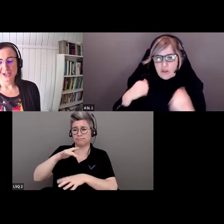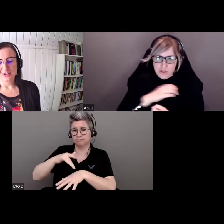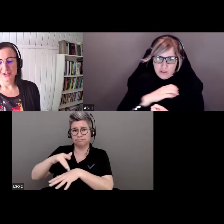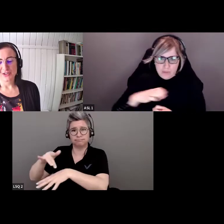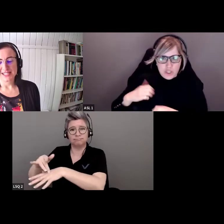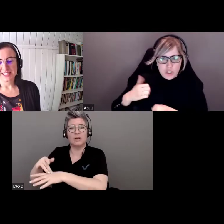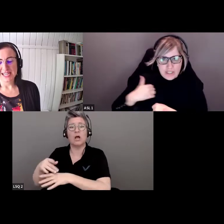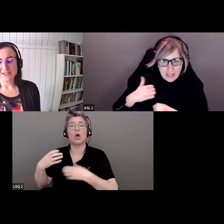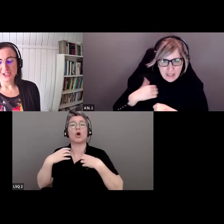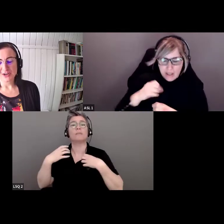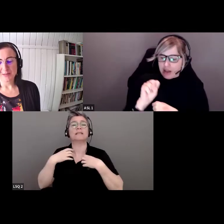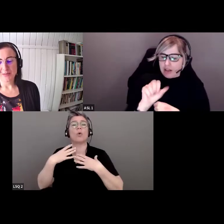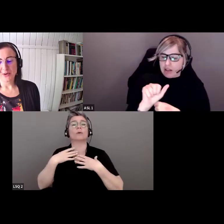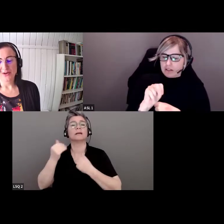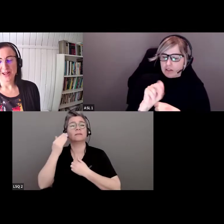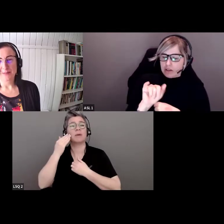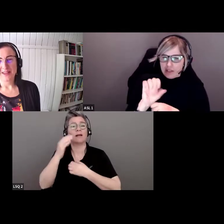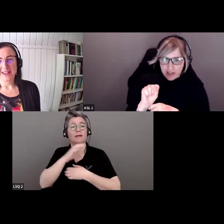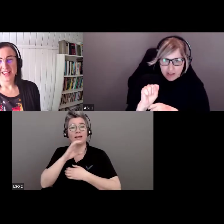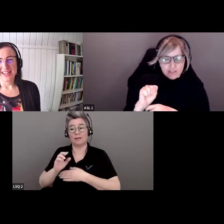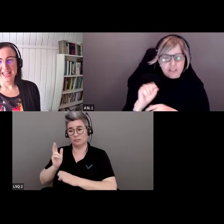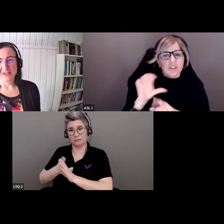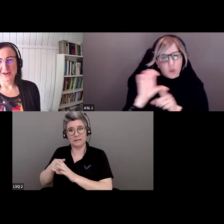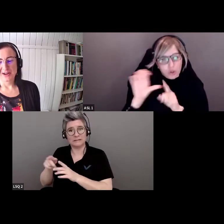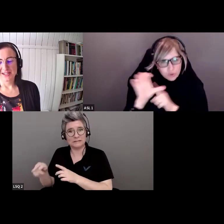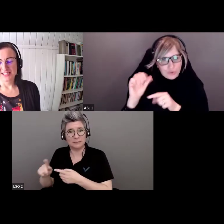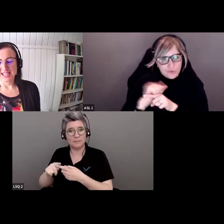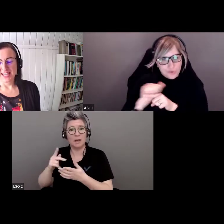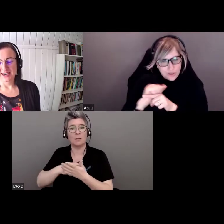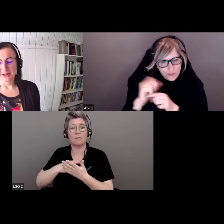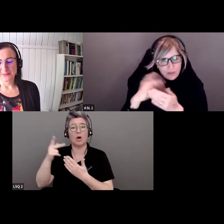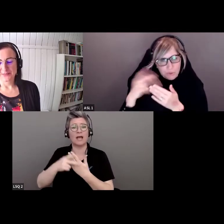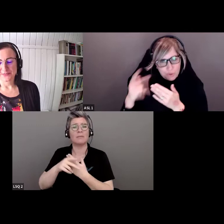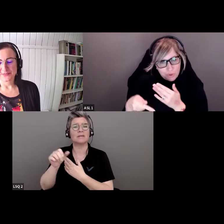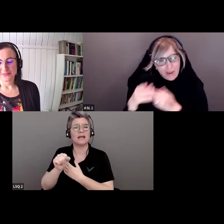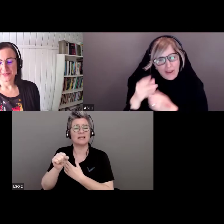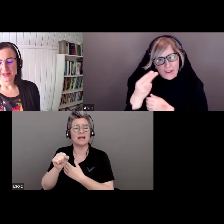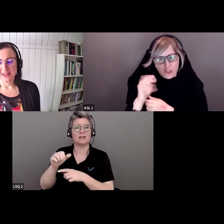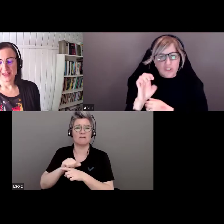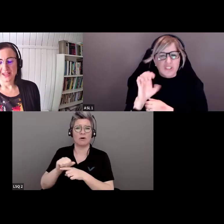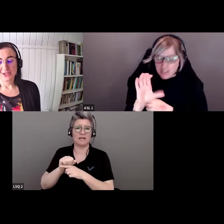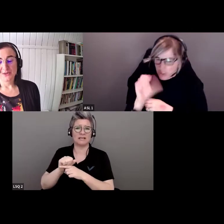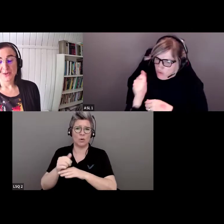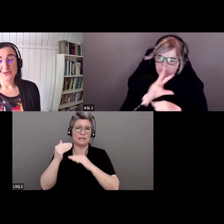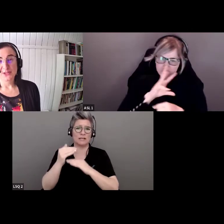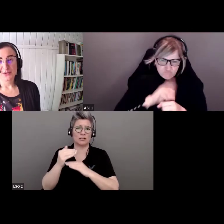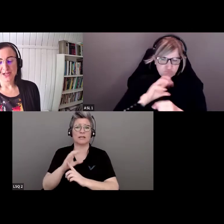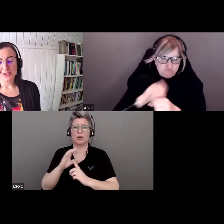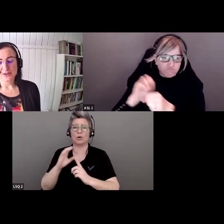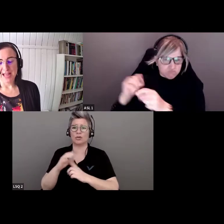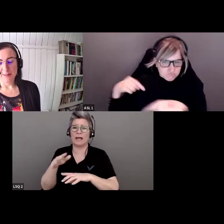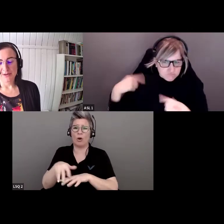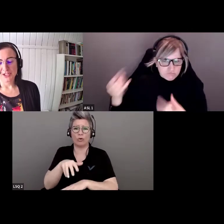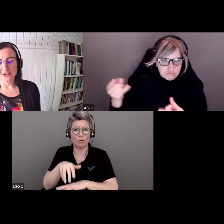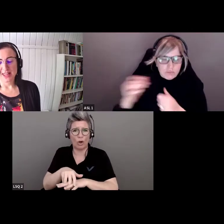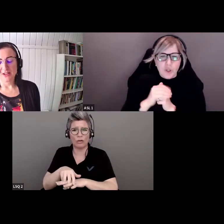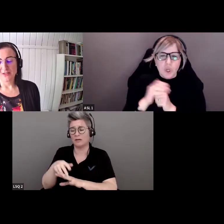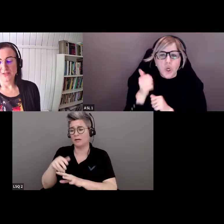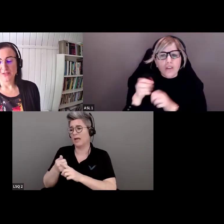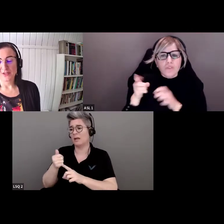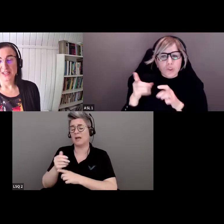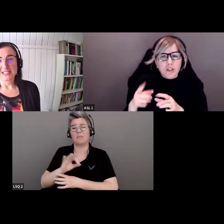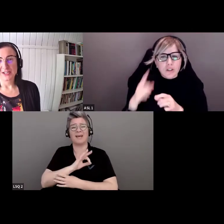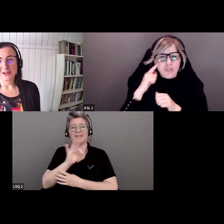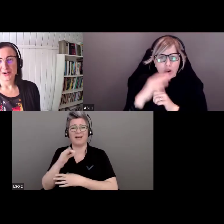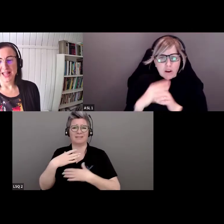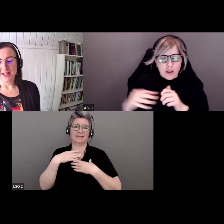Commission de la santé mentale du Canada, le programme Sanyas de formation en sécurité culturelle autochtone et Excellence en santé